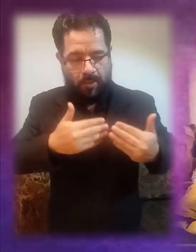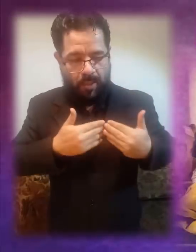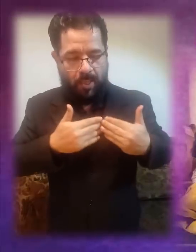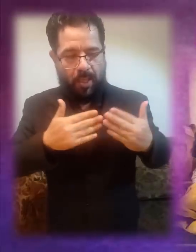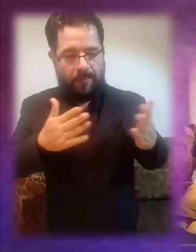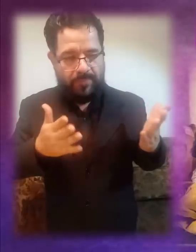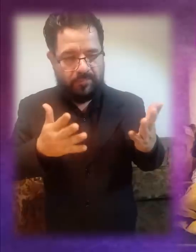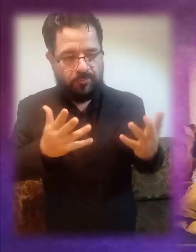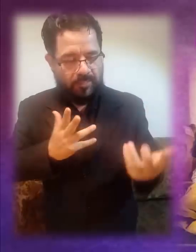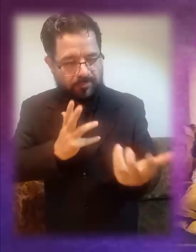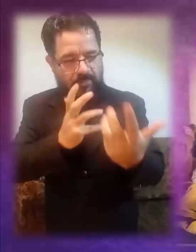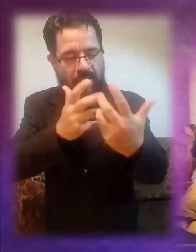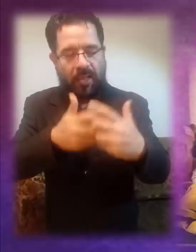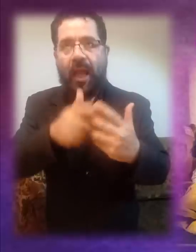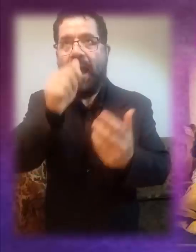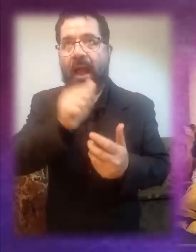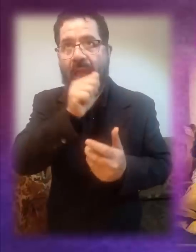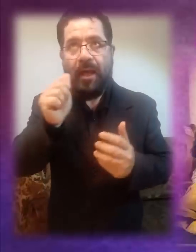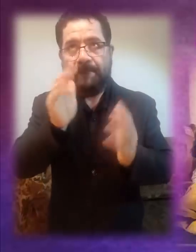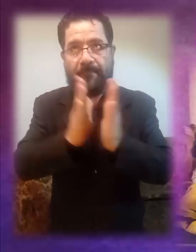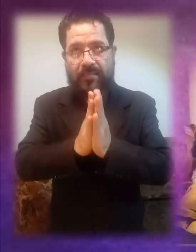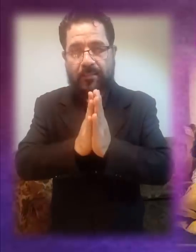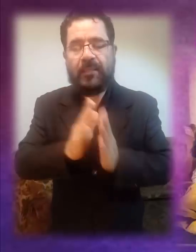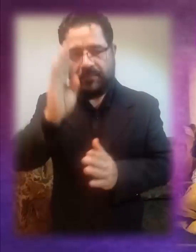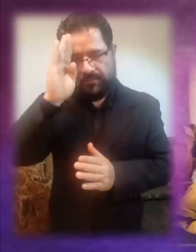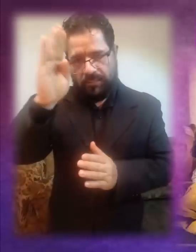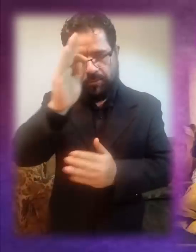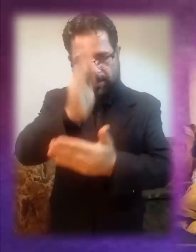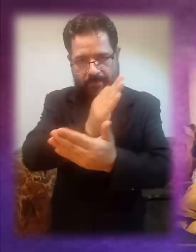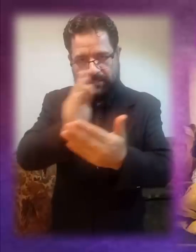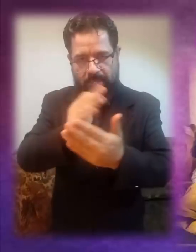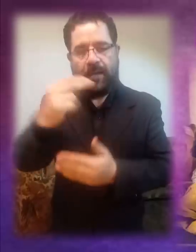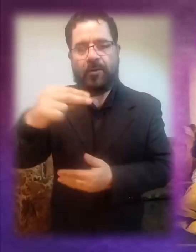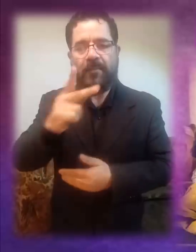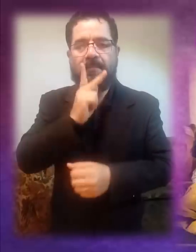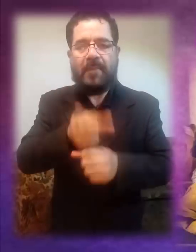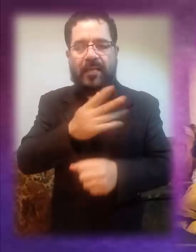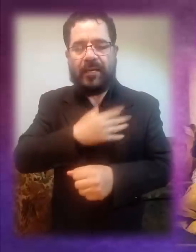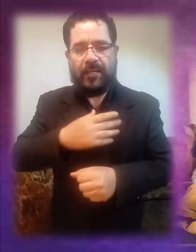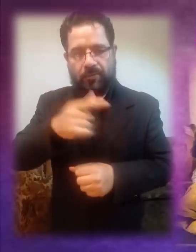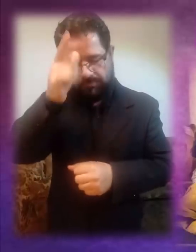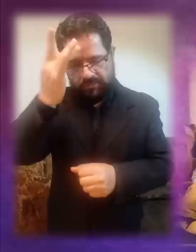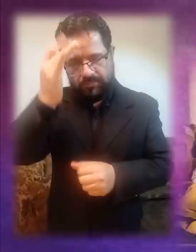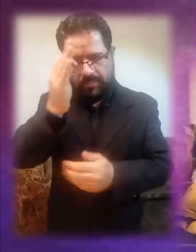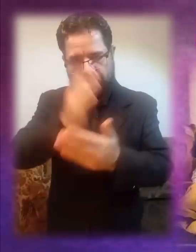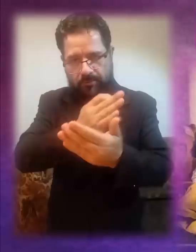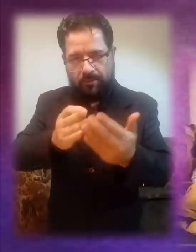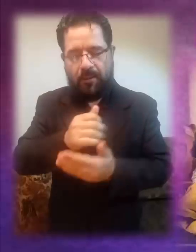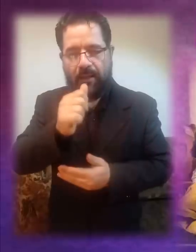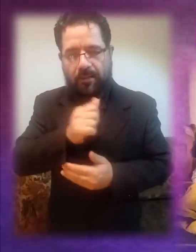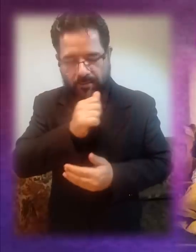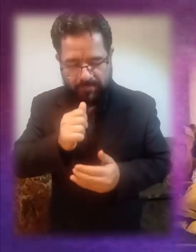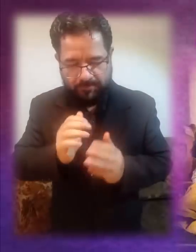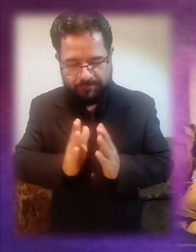encuentro, de apertura y de armonía. Amén. El Señor te bendiga en nombre del Padre